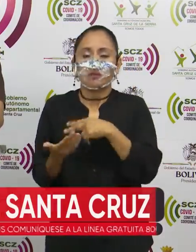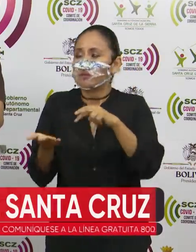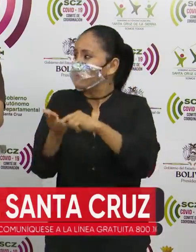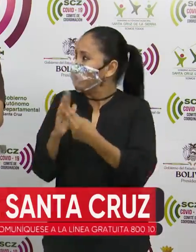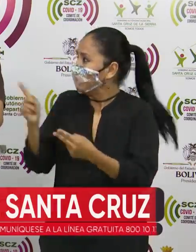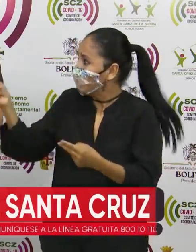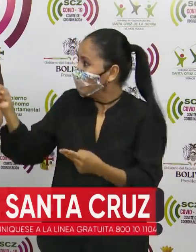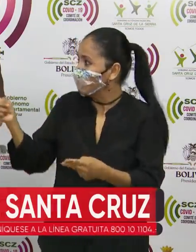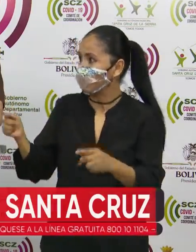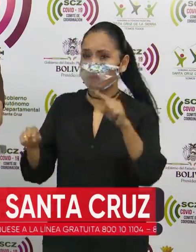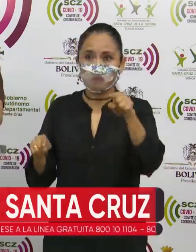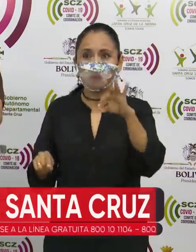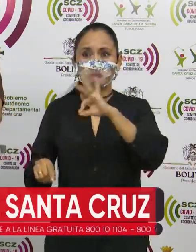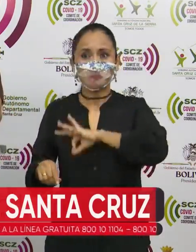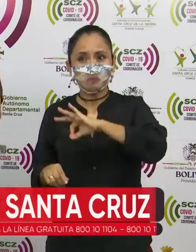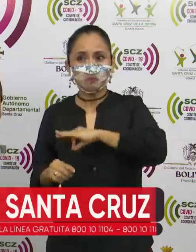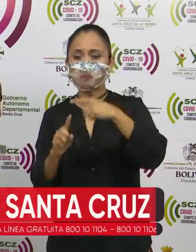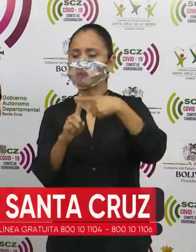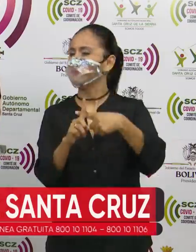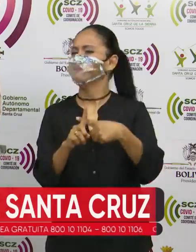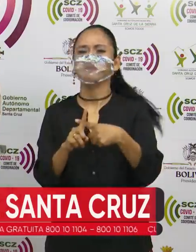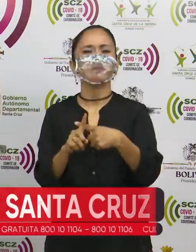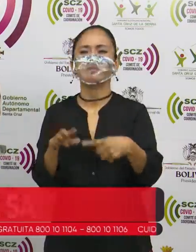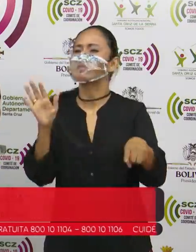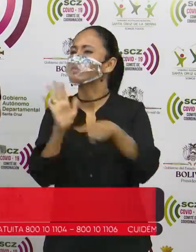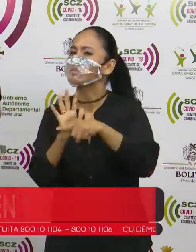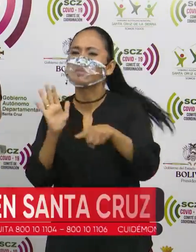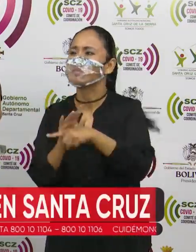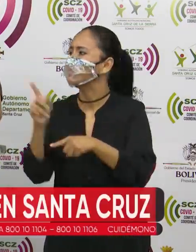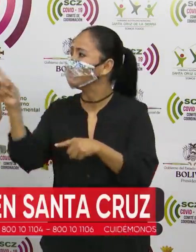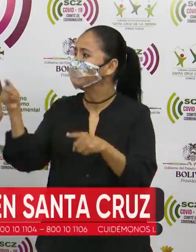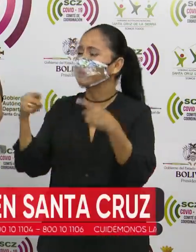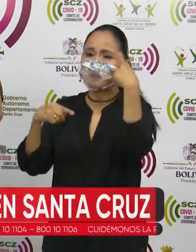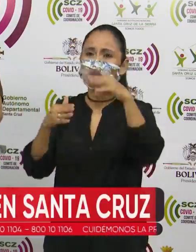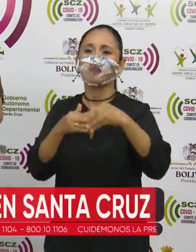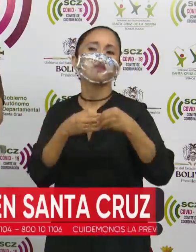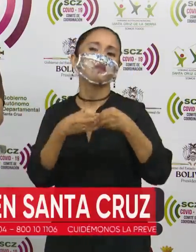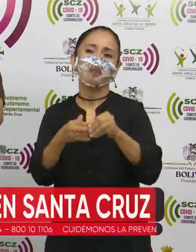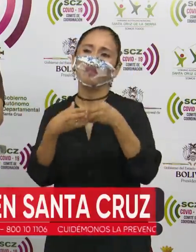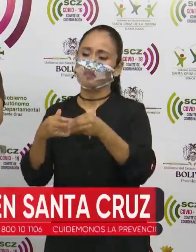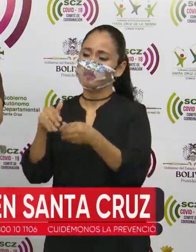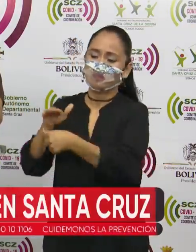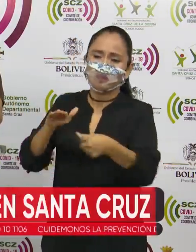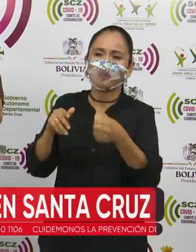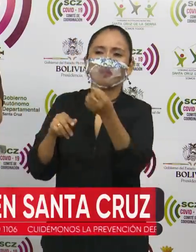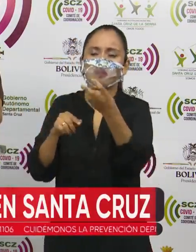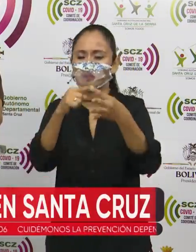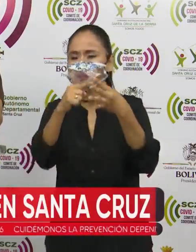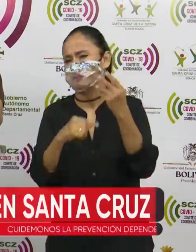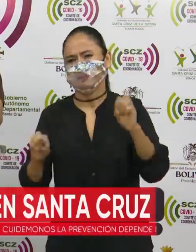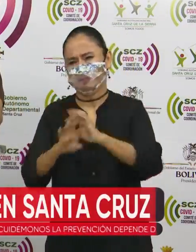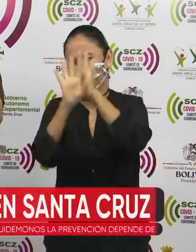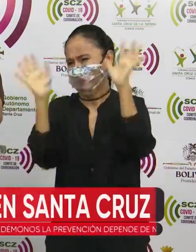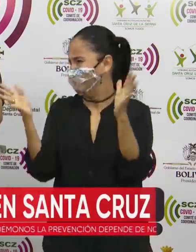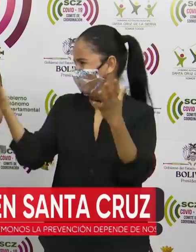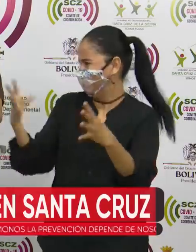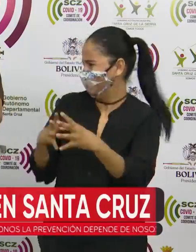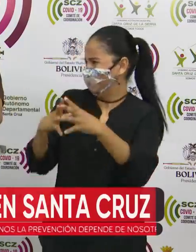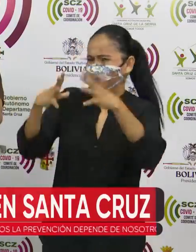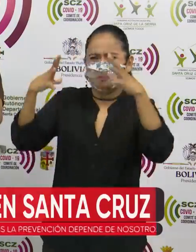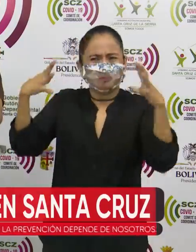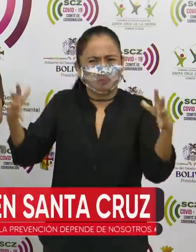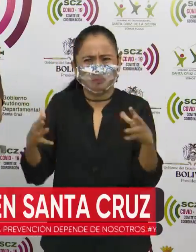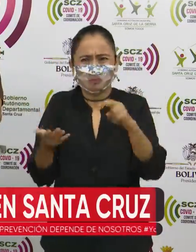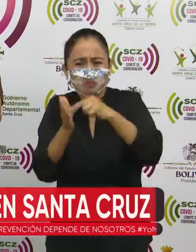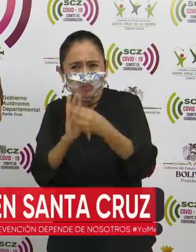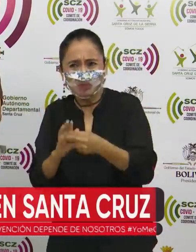una cifra favorable para cualquier aliento a flexibilizar alguna medida, eso está claro. Esta